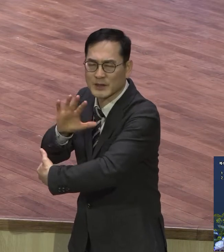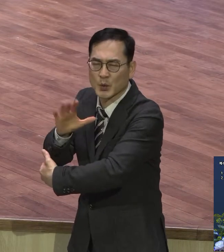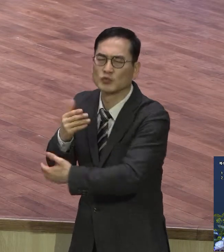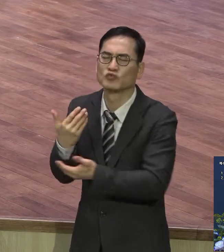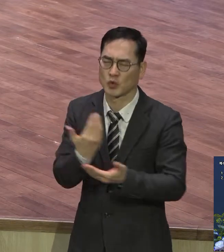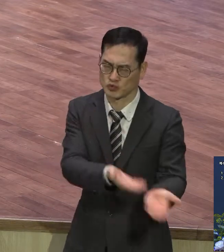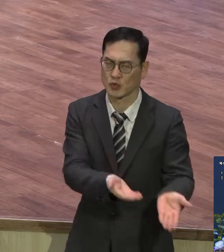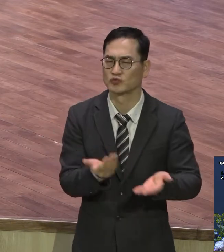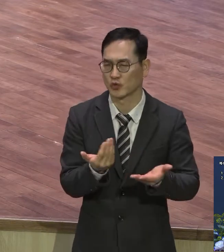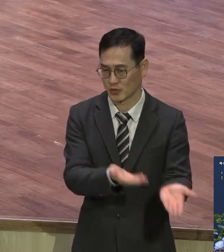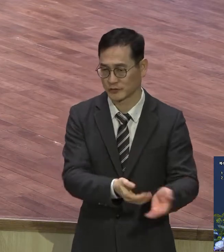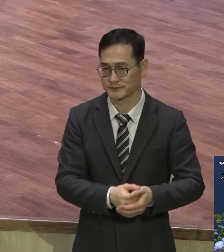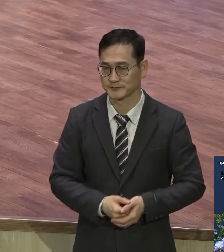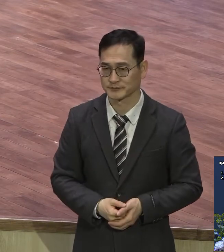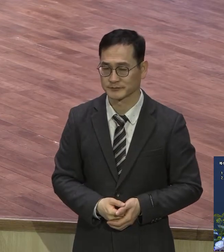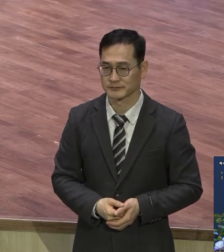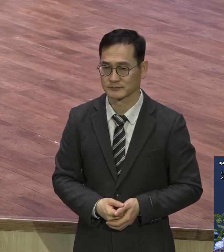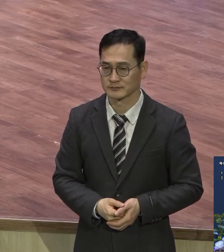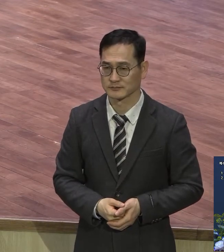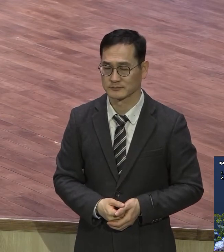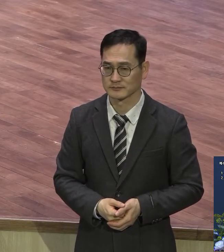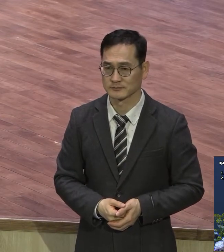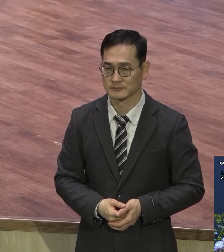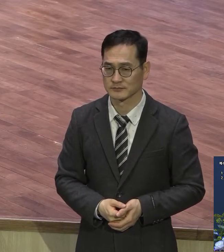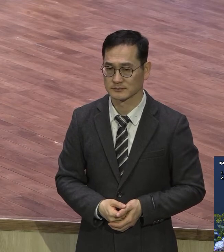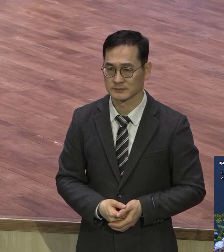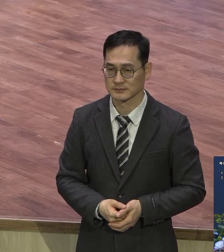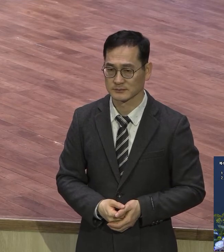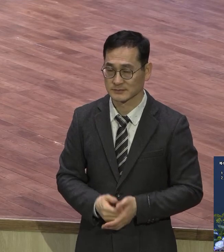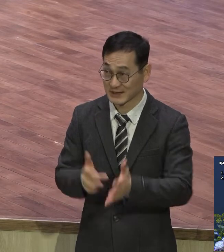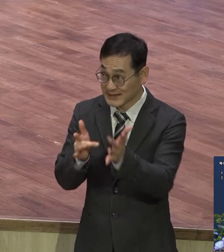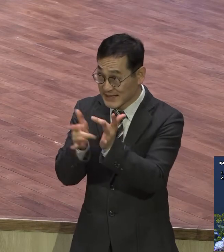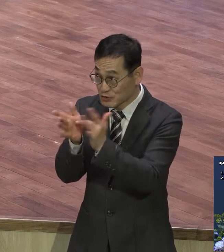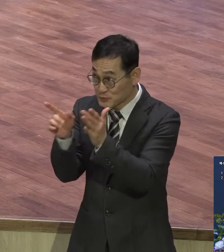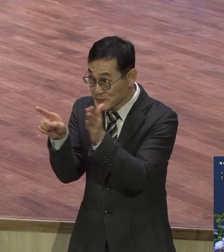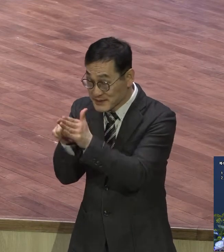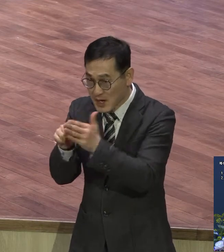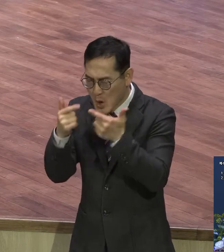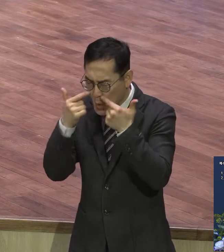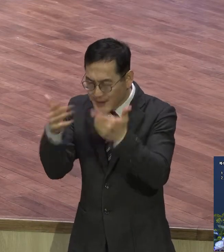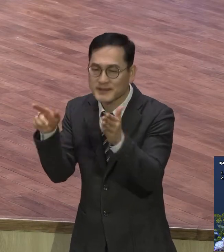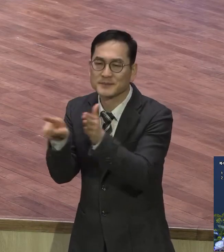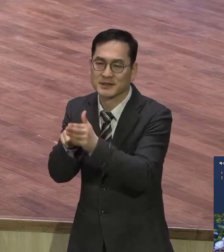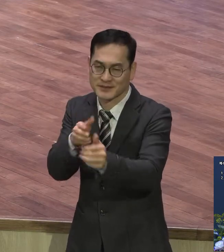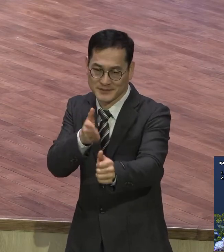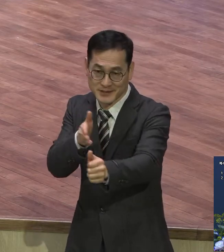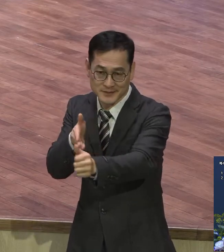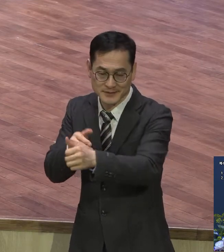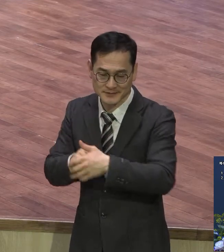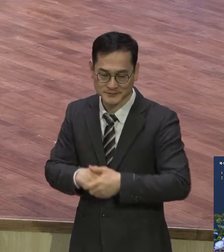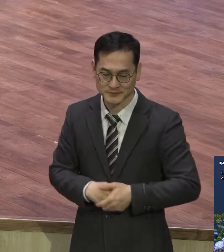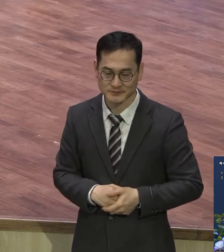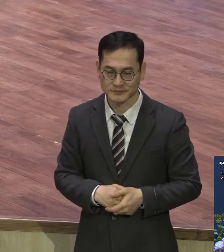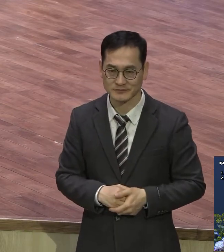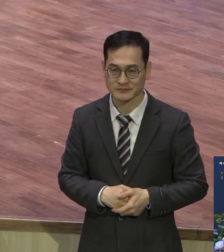제대로 믿어야 돼요 우리 우리 교육자들 우리 중직자들